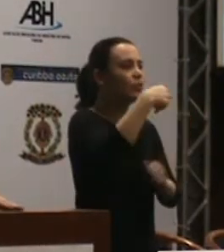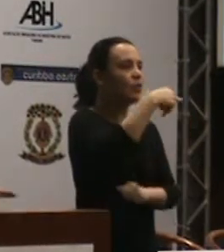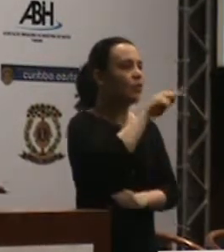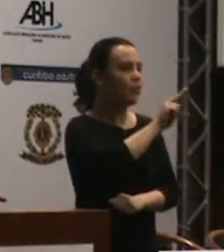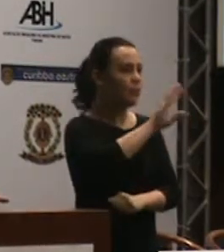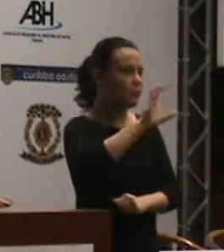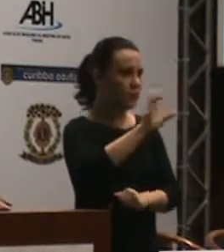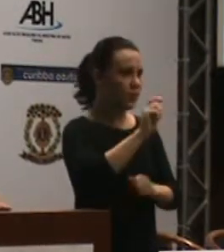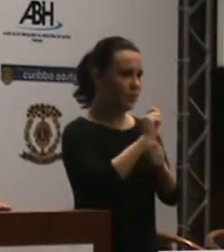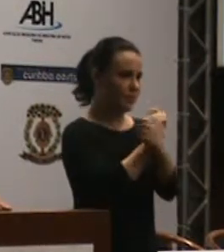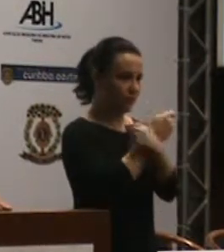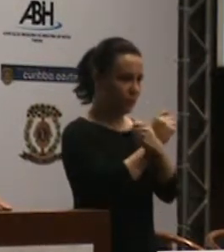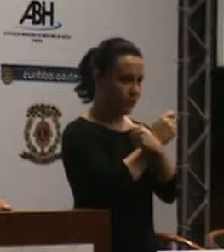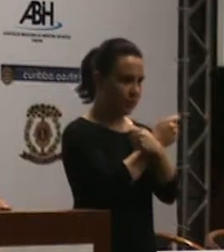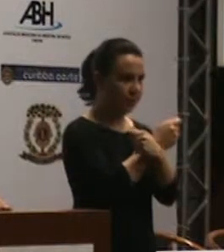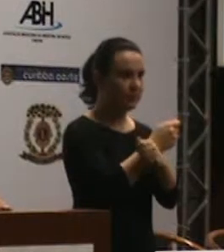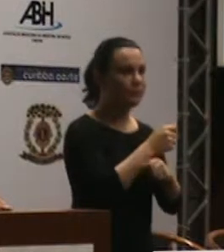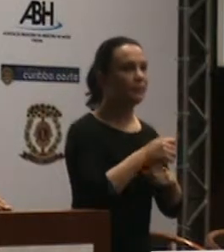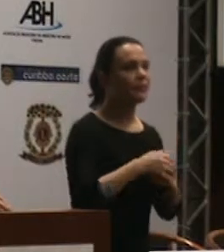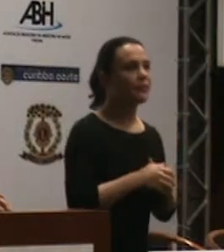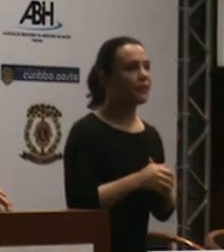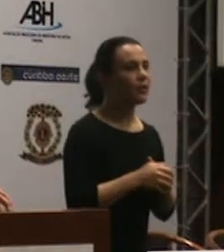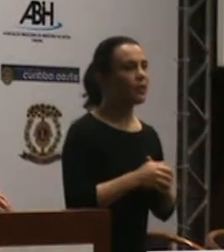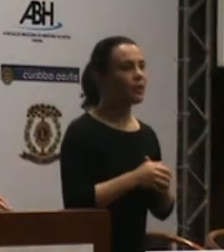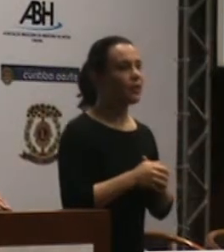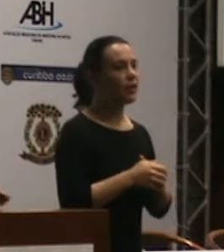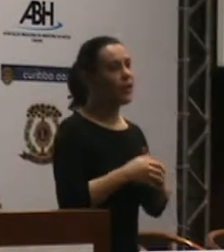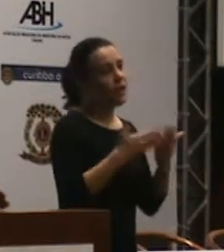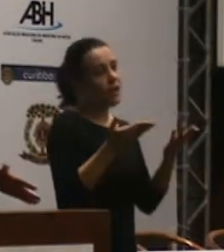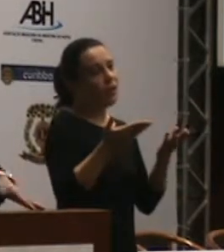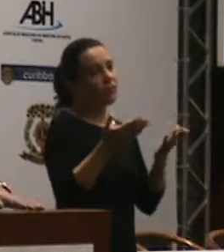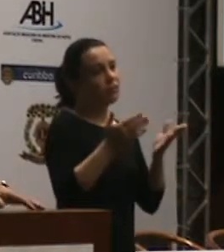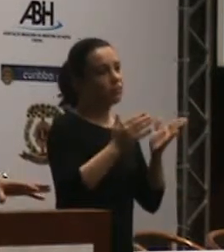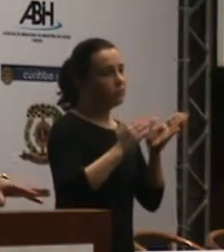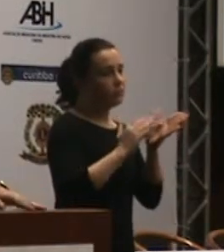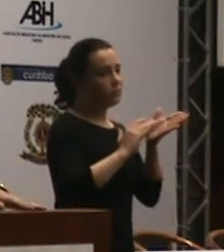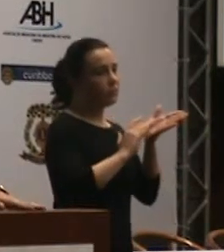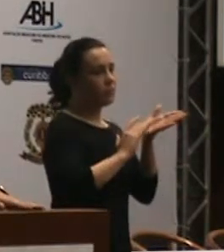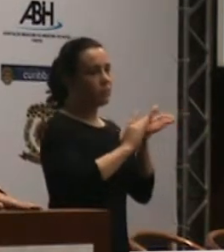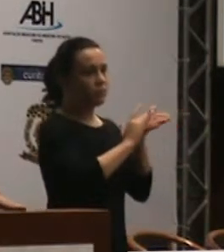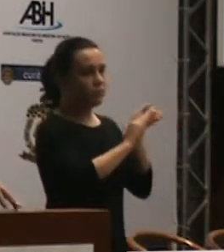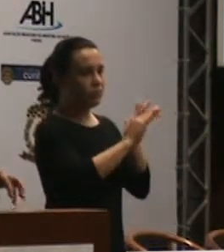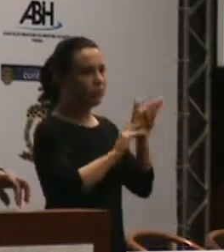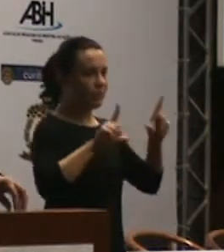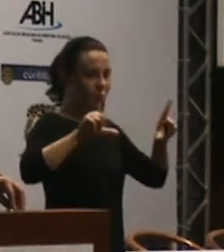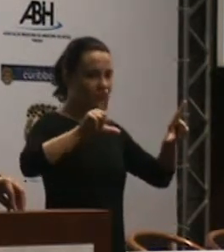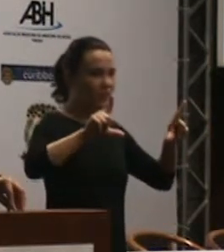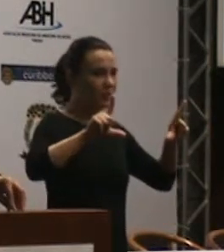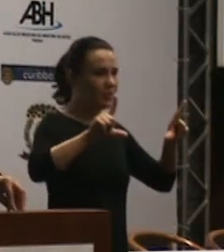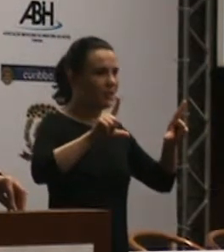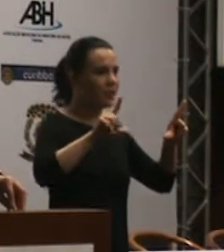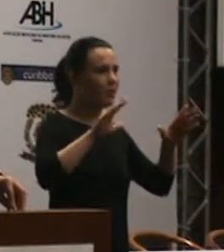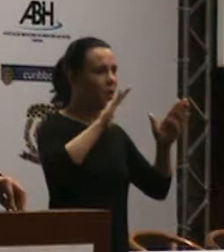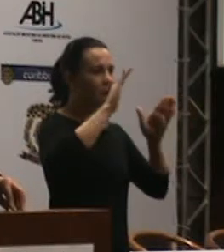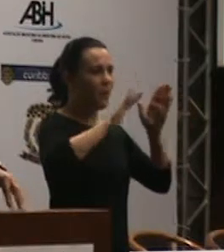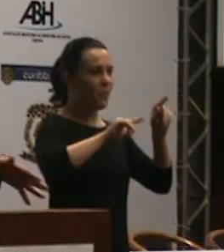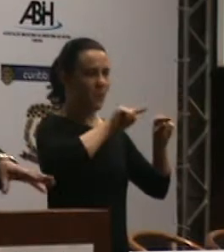O EPI é uma ferramenta de comunicação, né? Você pega uma pessoa que está...